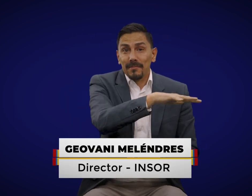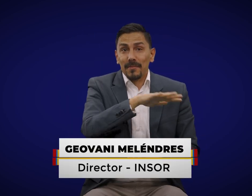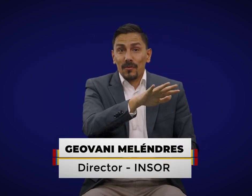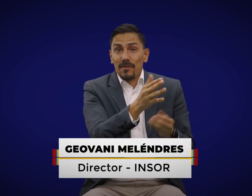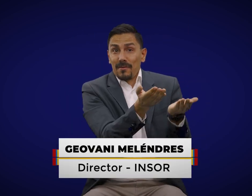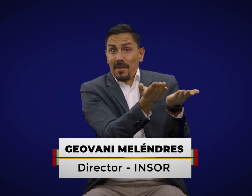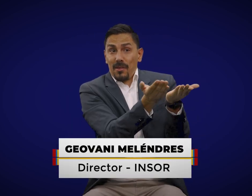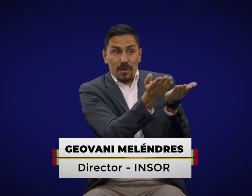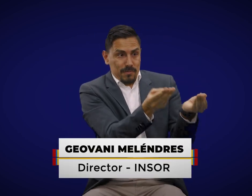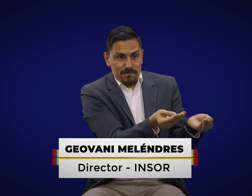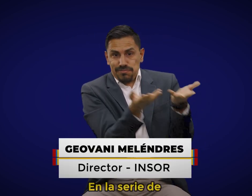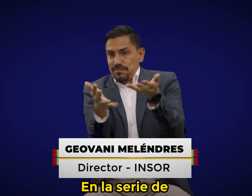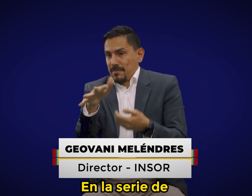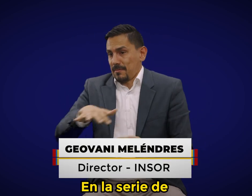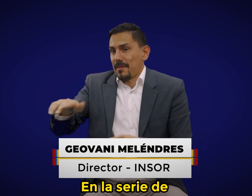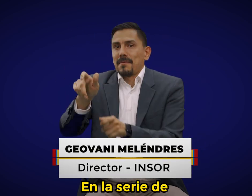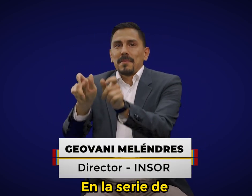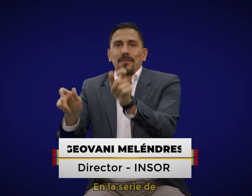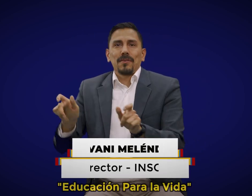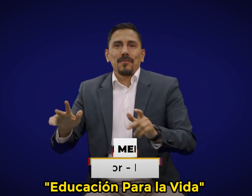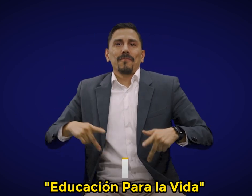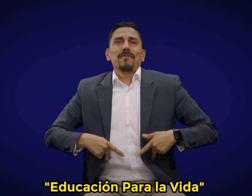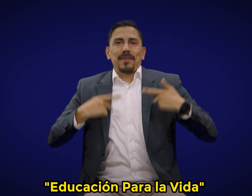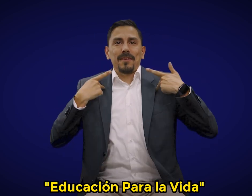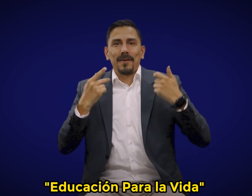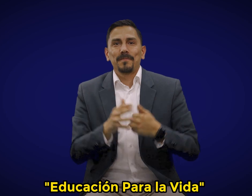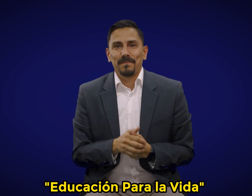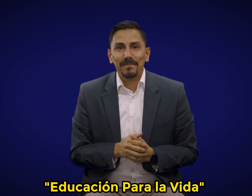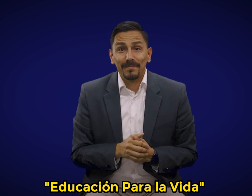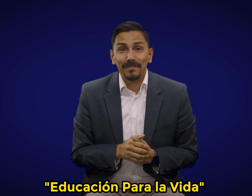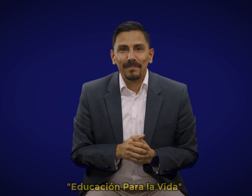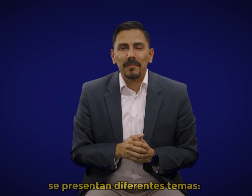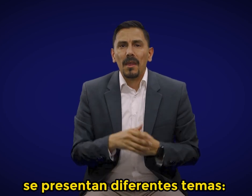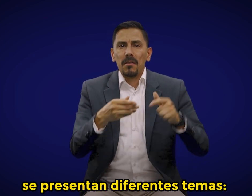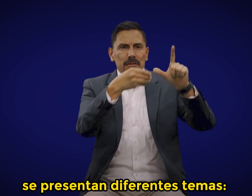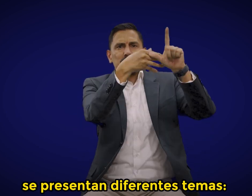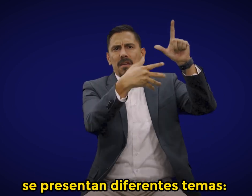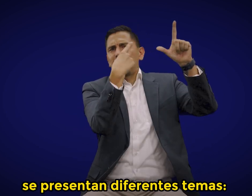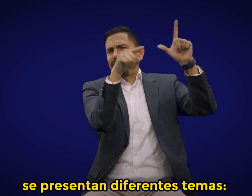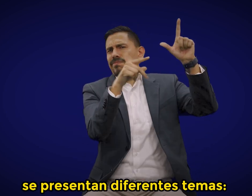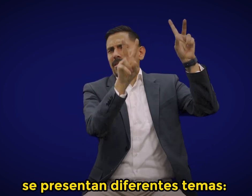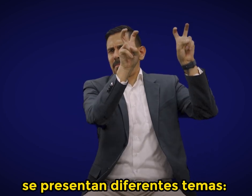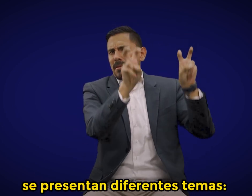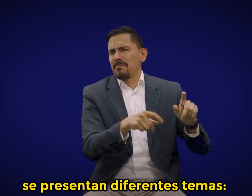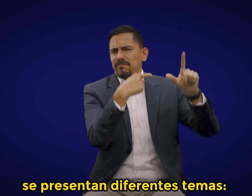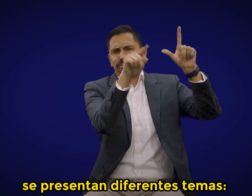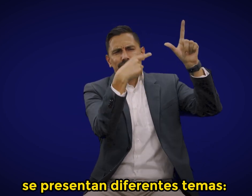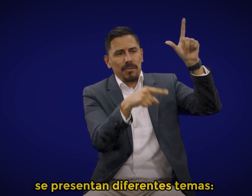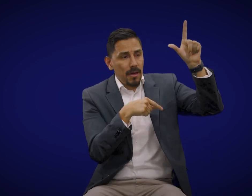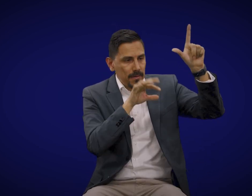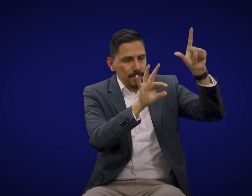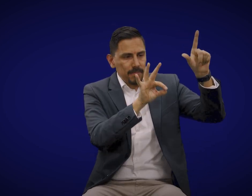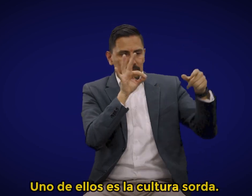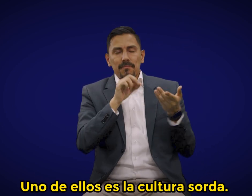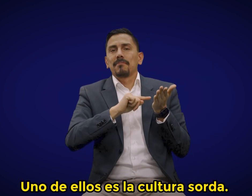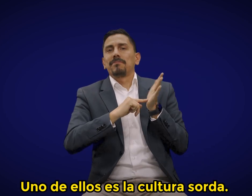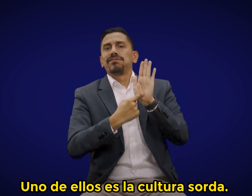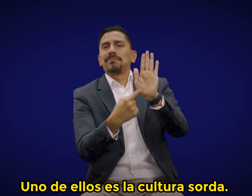En la serie de Educación para la Vida se presentan diferentes temas, uno de